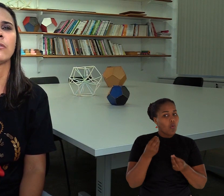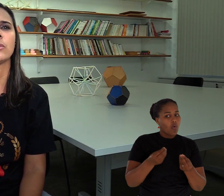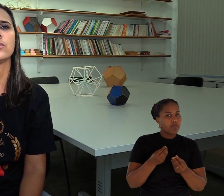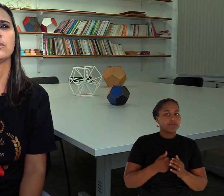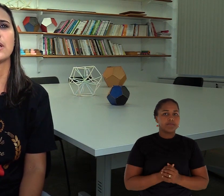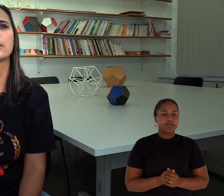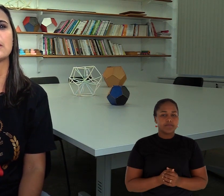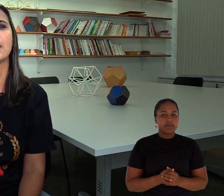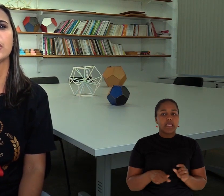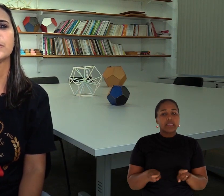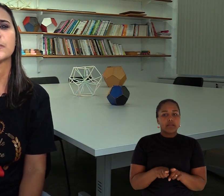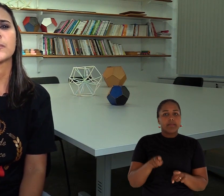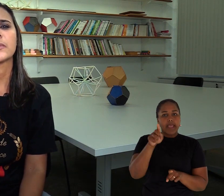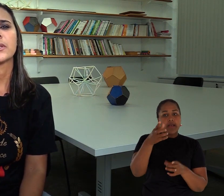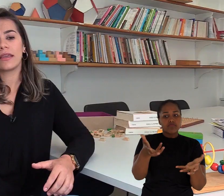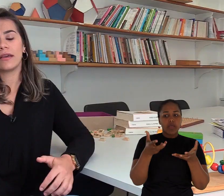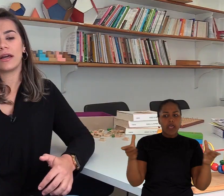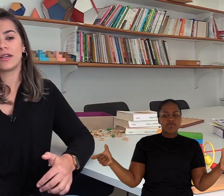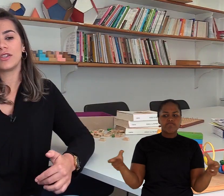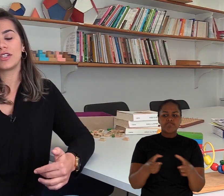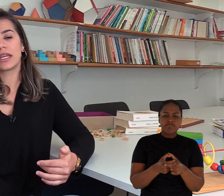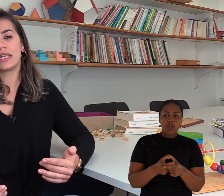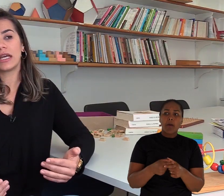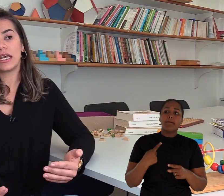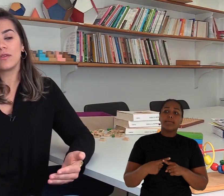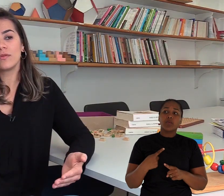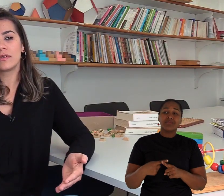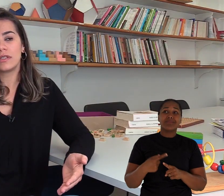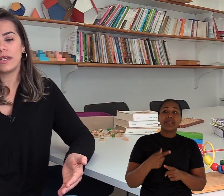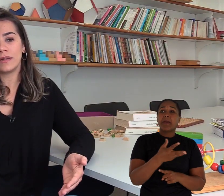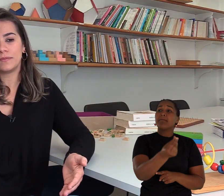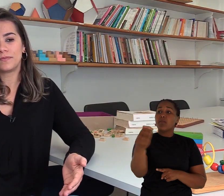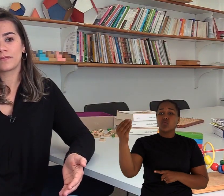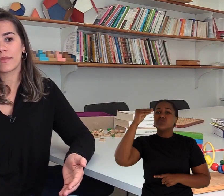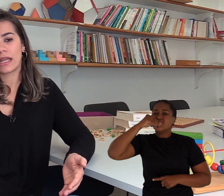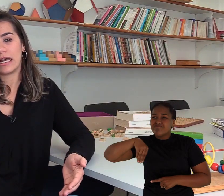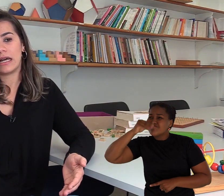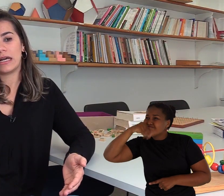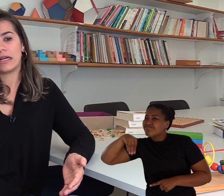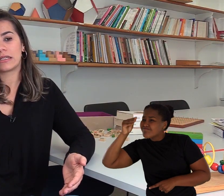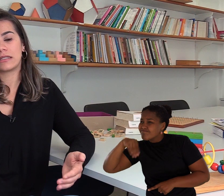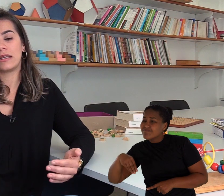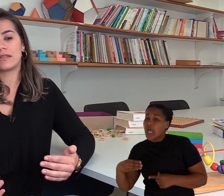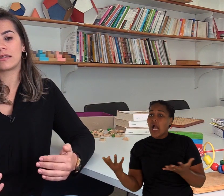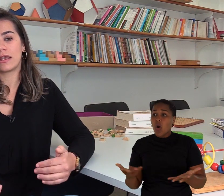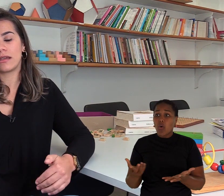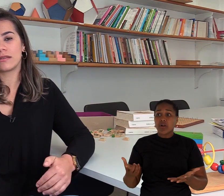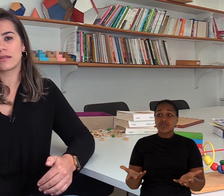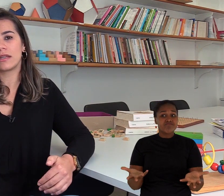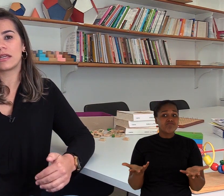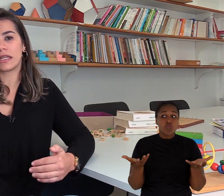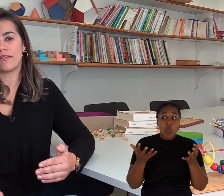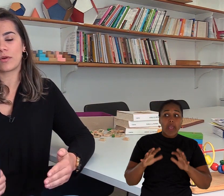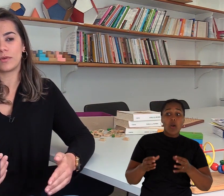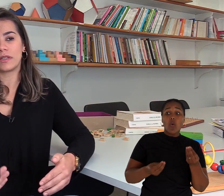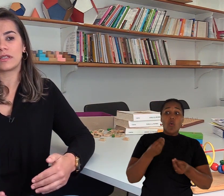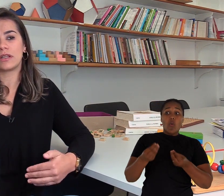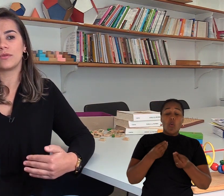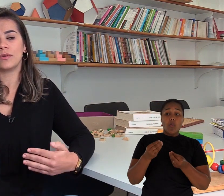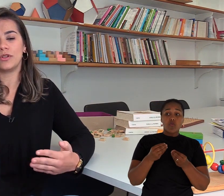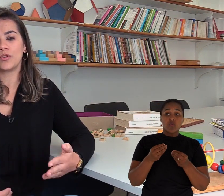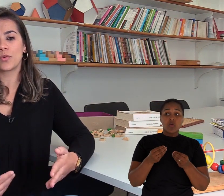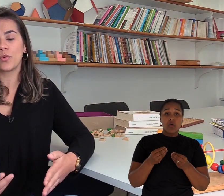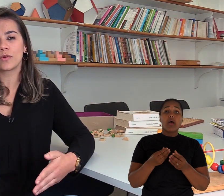alunos que estavam contidos na sala. A gente queria reduzir as desistências que estavam